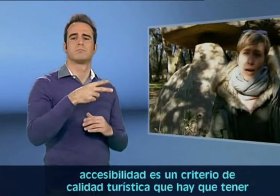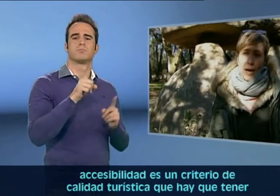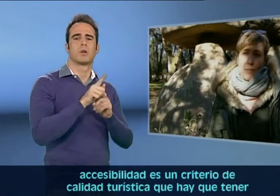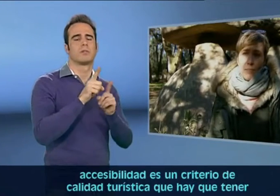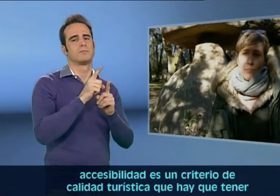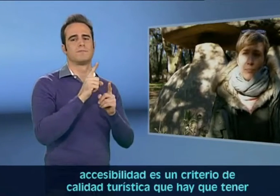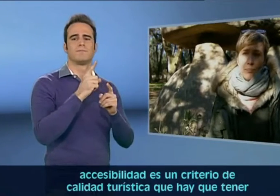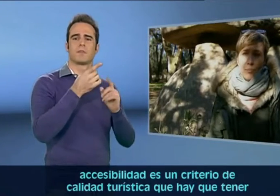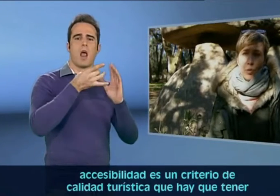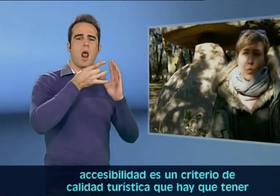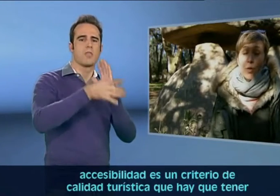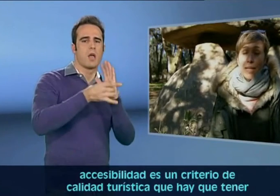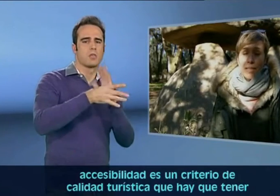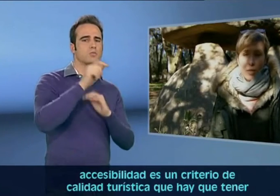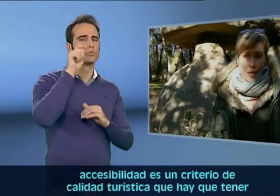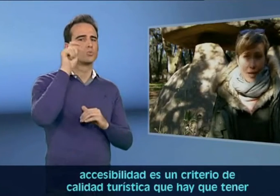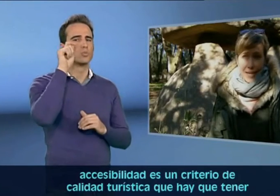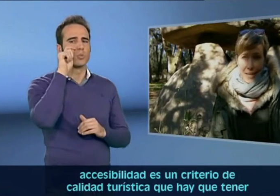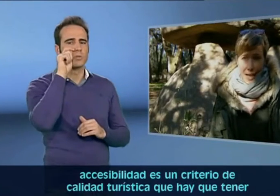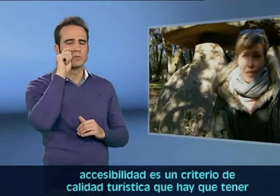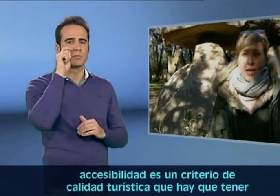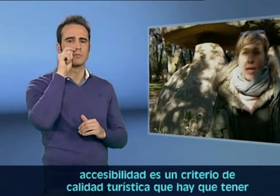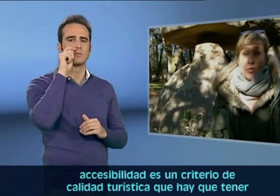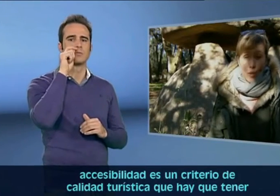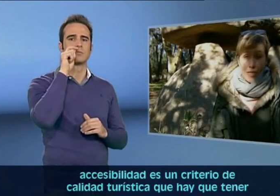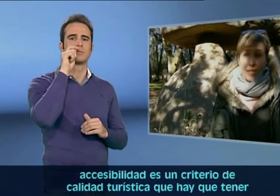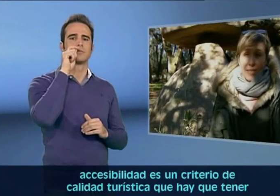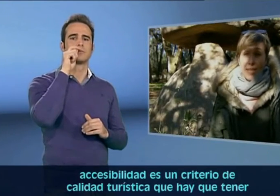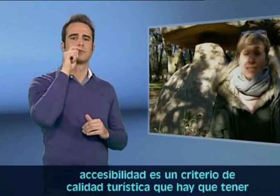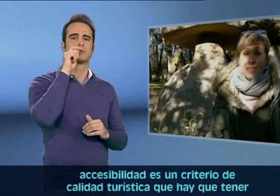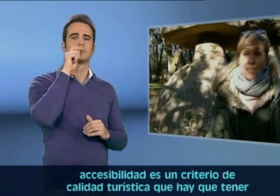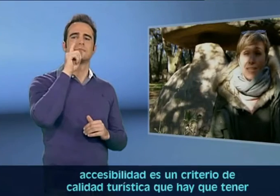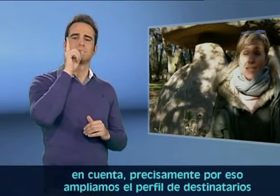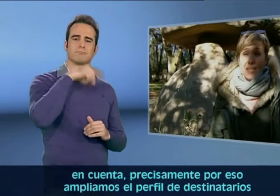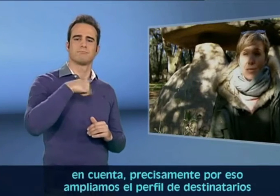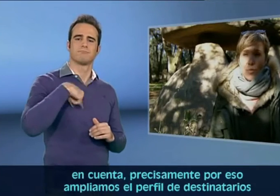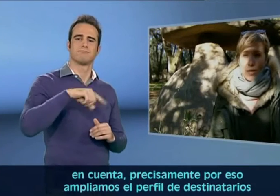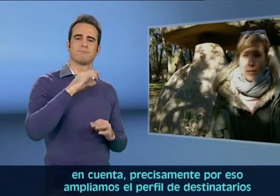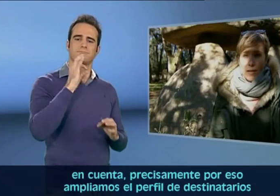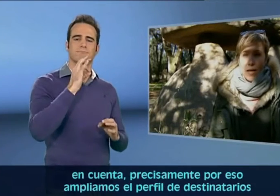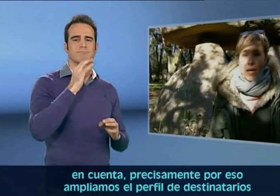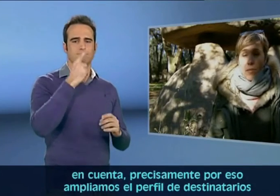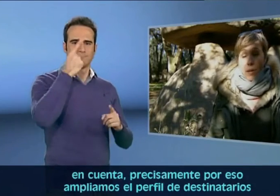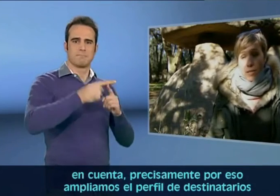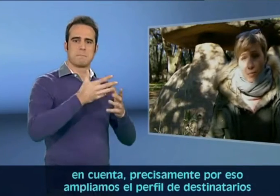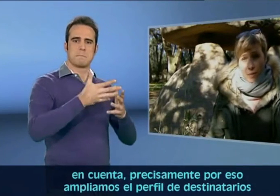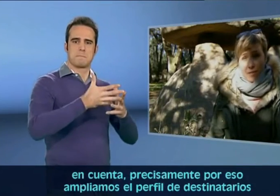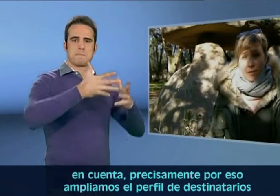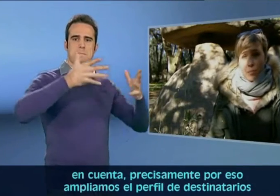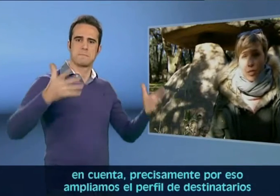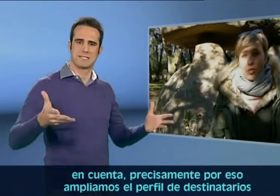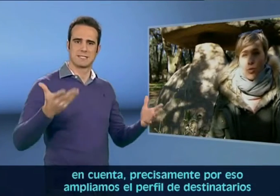criterio de calidad turística que hay que tener en cuenta. Precisamente por eso